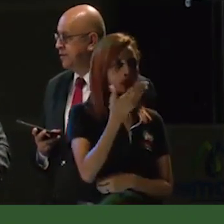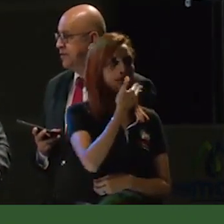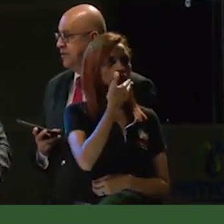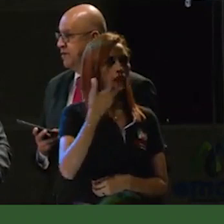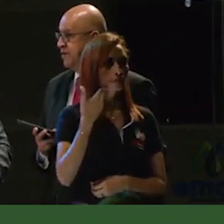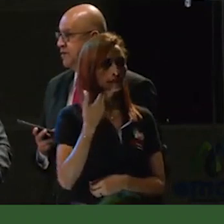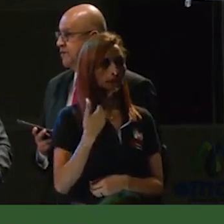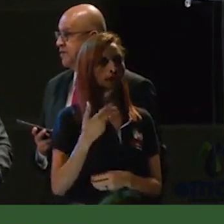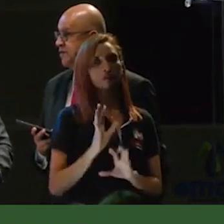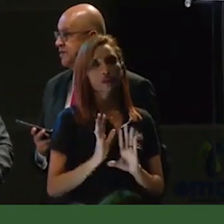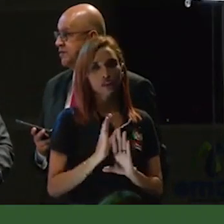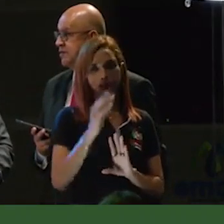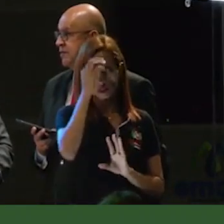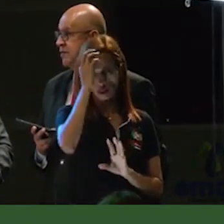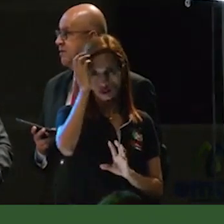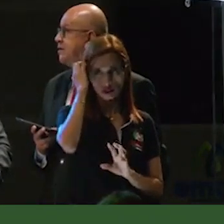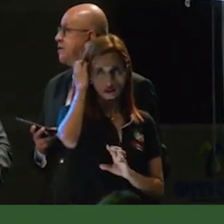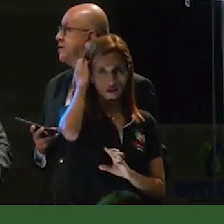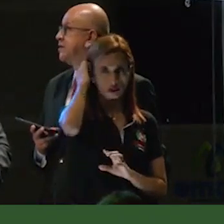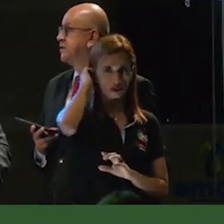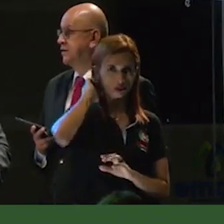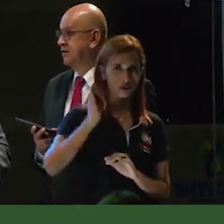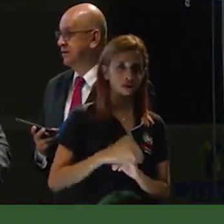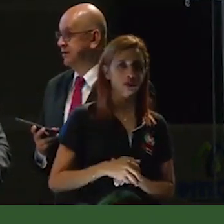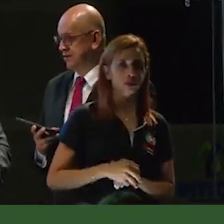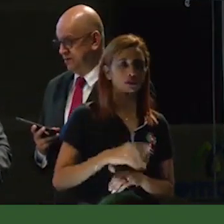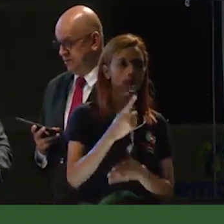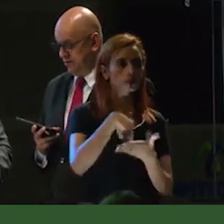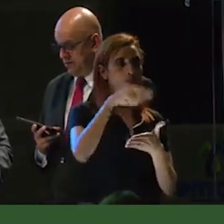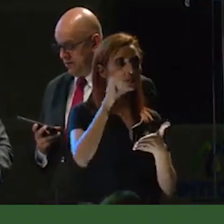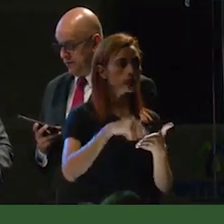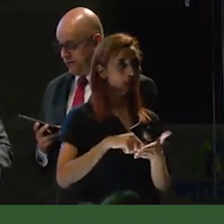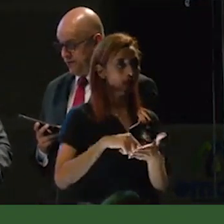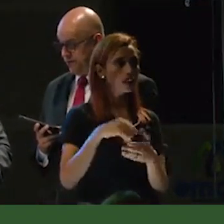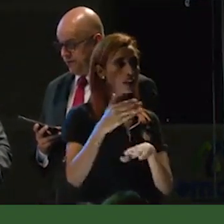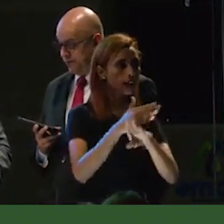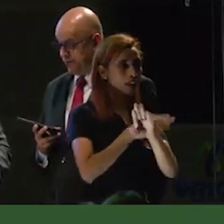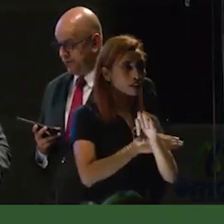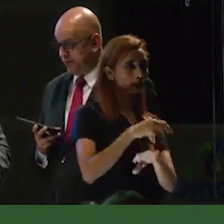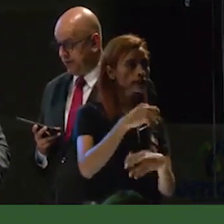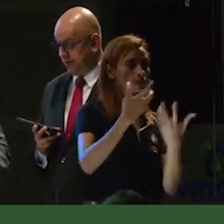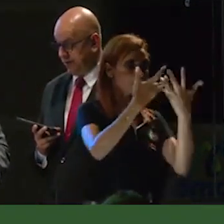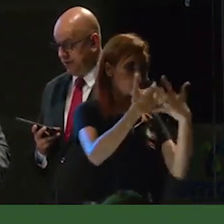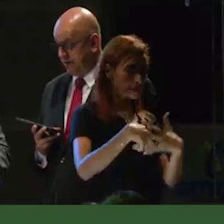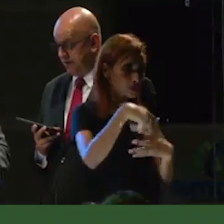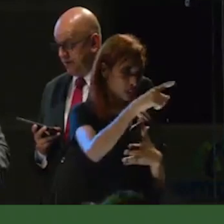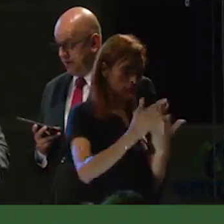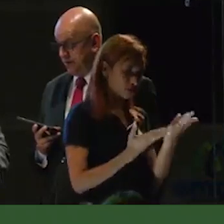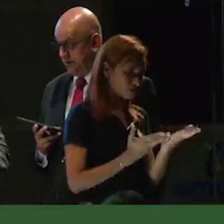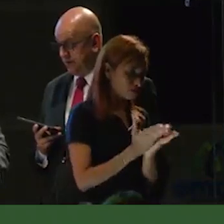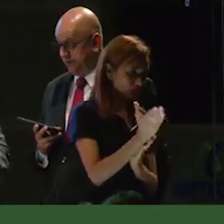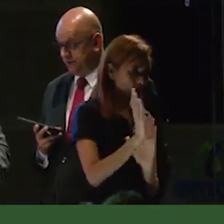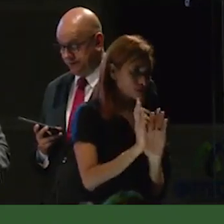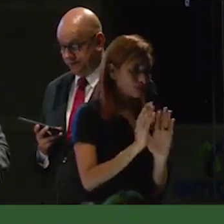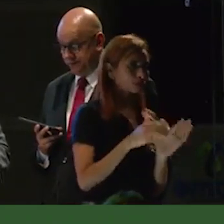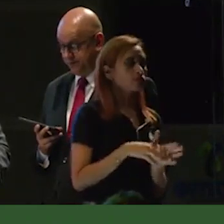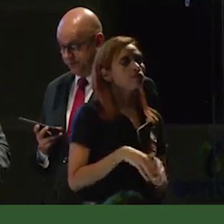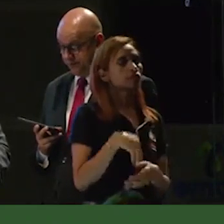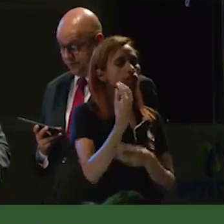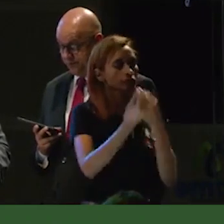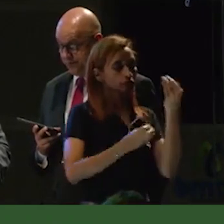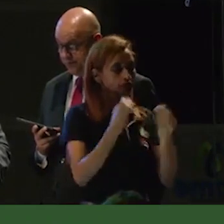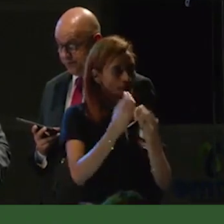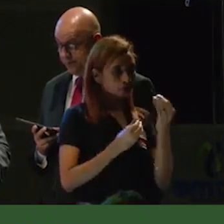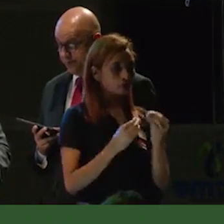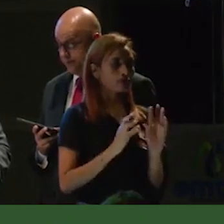permitir terminar por plazo el contrato de operación suscrito con la empresa multipropósito, manteniendo sus tarifas, eliminando el